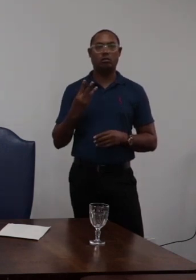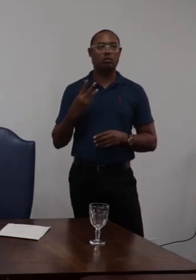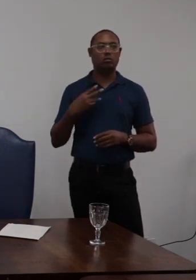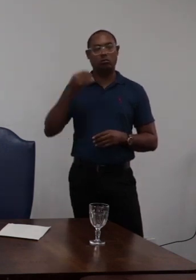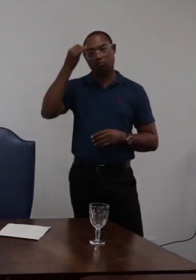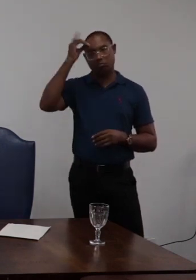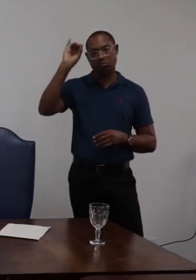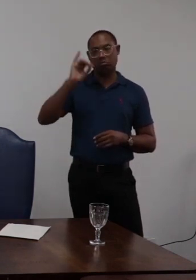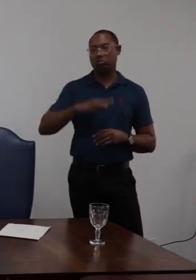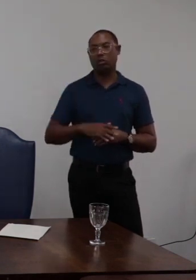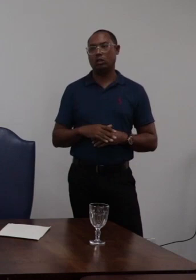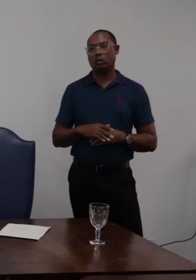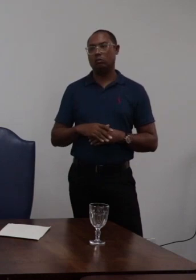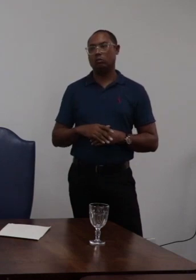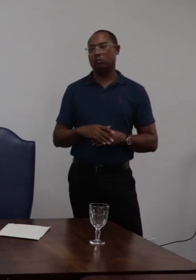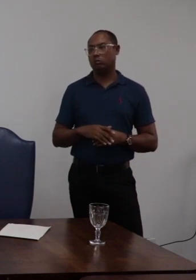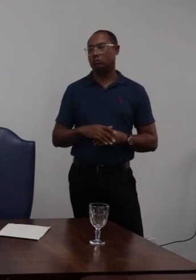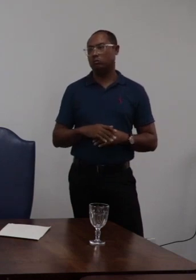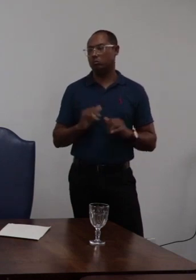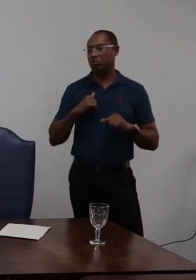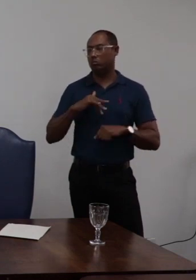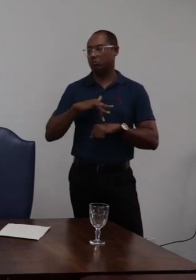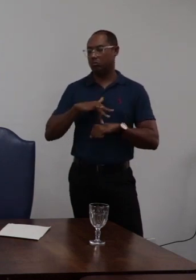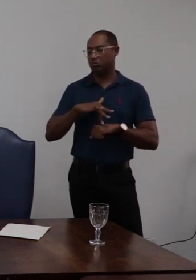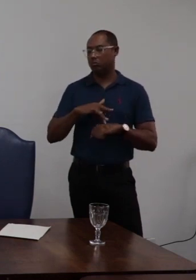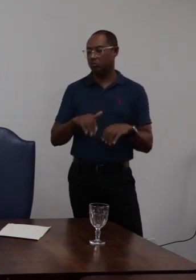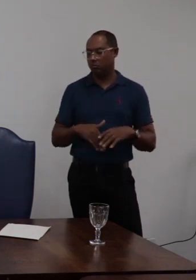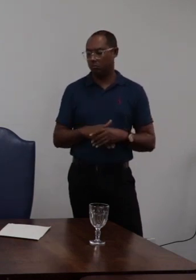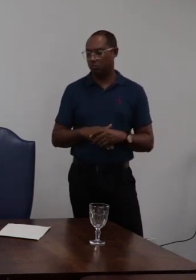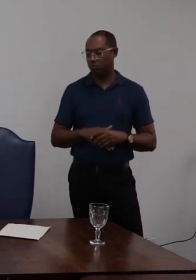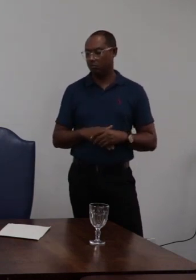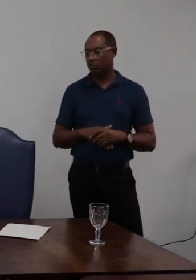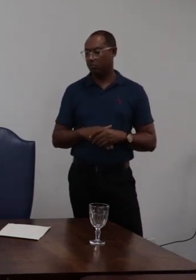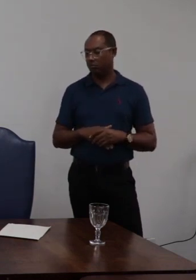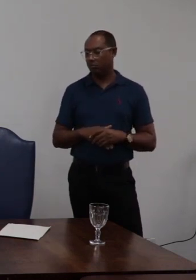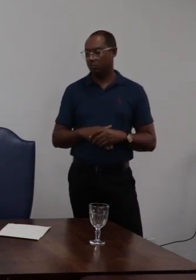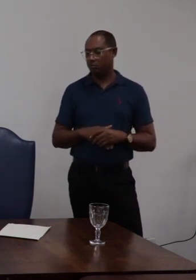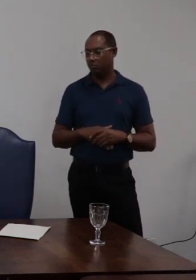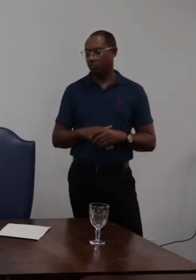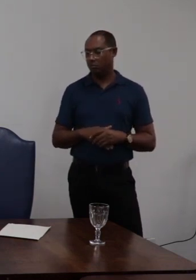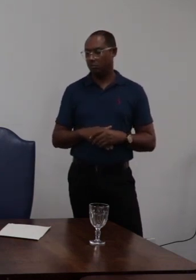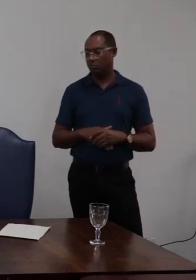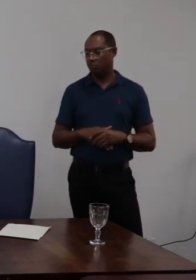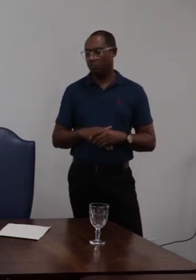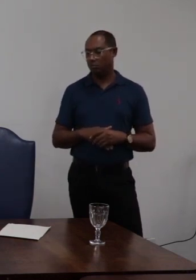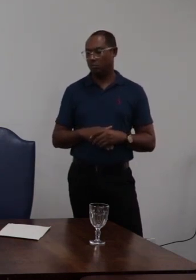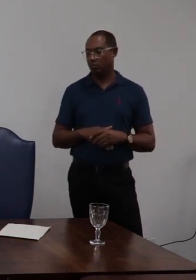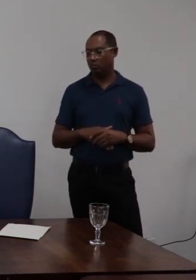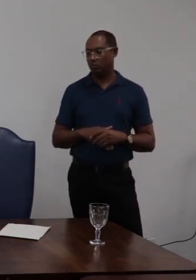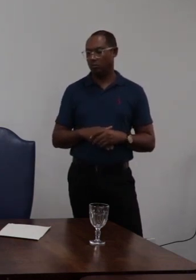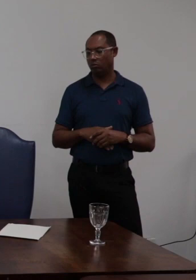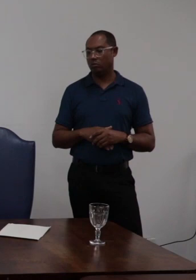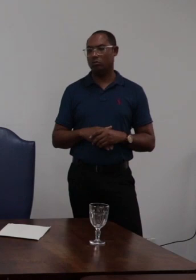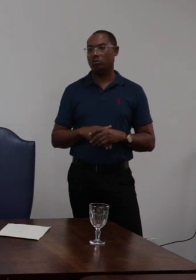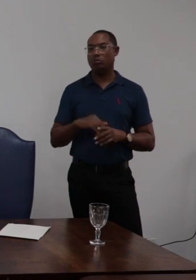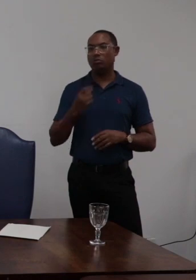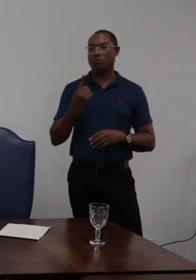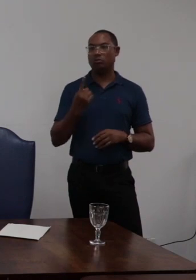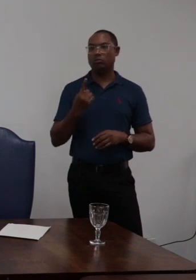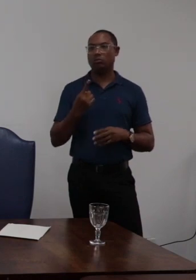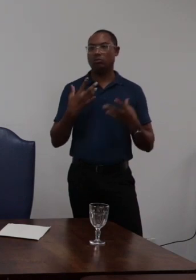3 votos então 13 votos favoráveis a penalidade de 15 dias 1 voto